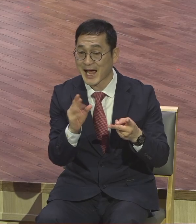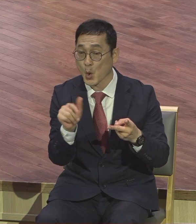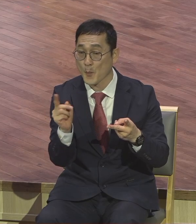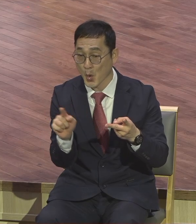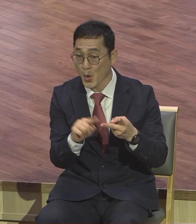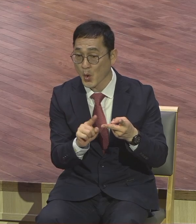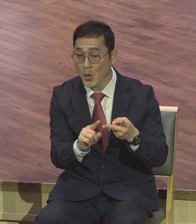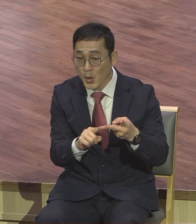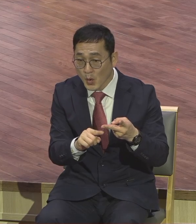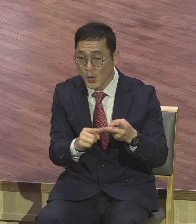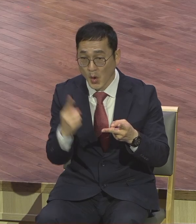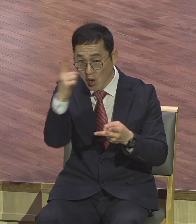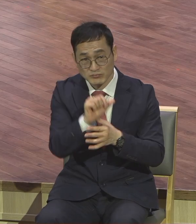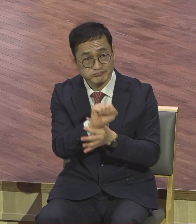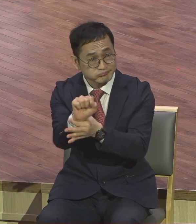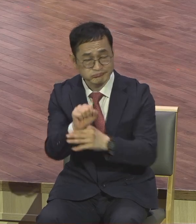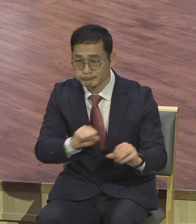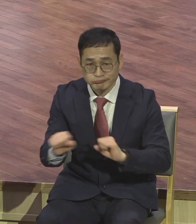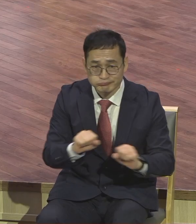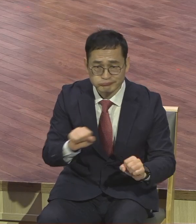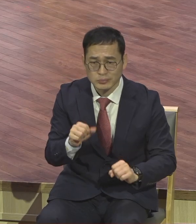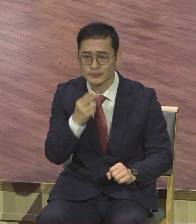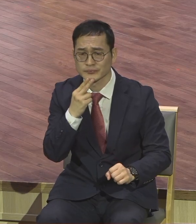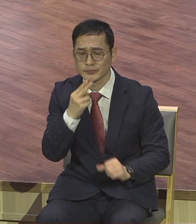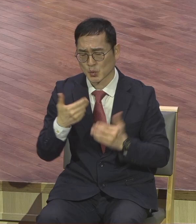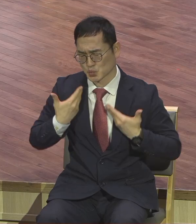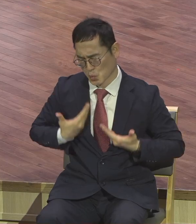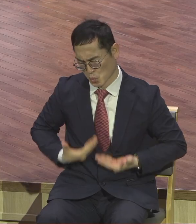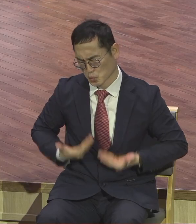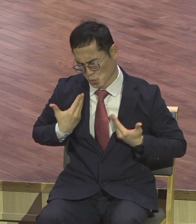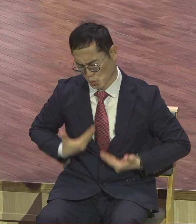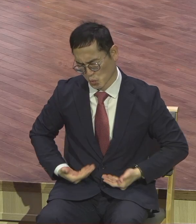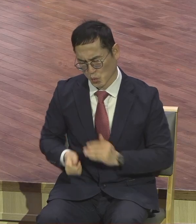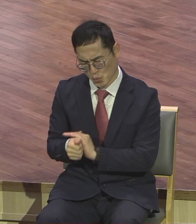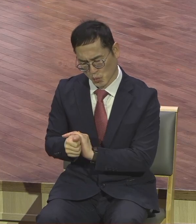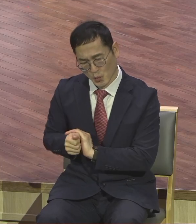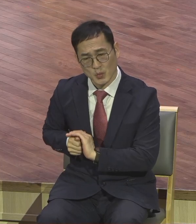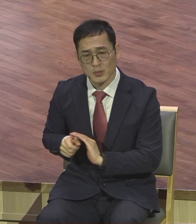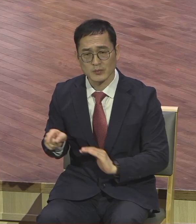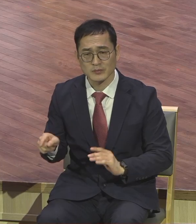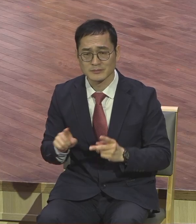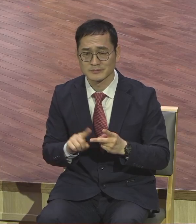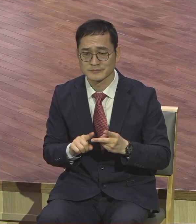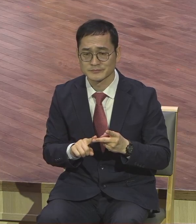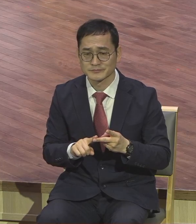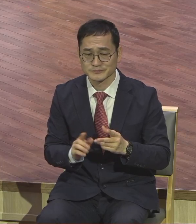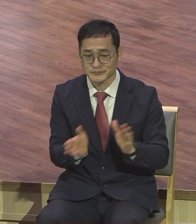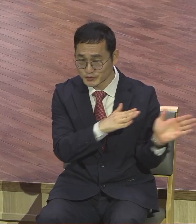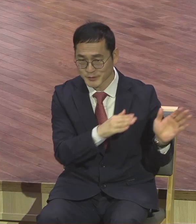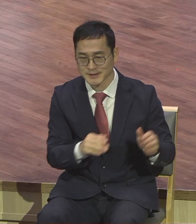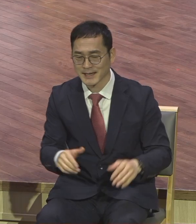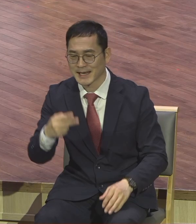드러난 제자는 아니다. 하는 사실입니다. 작은 야고보에 이어서 등장하는 다데오라는